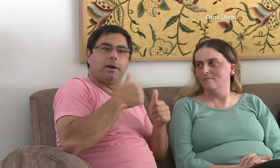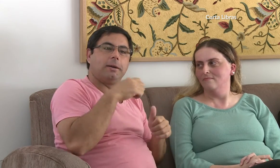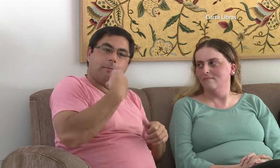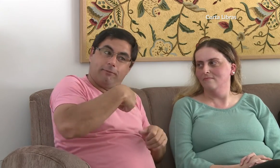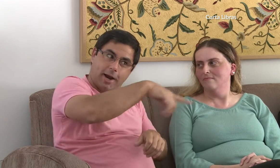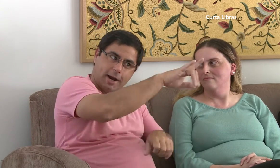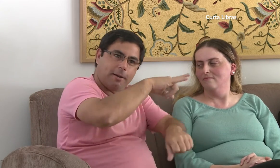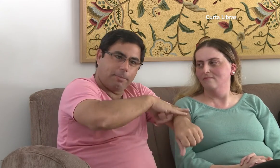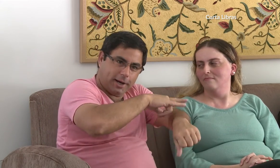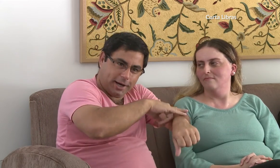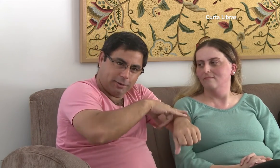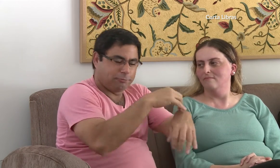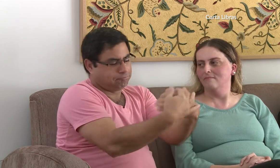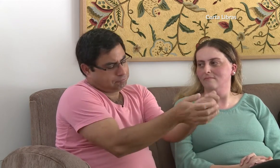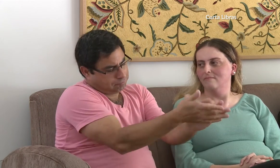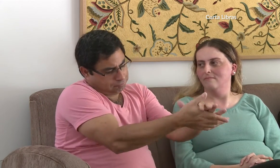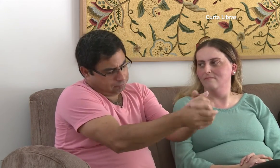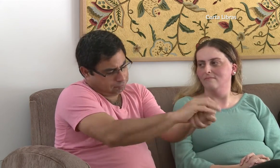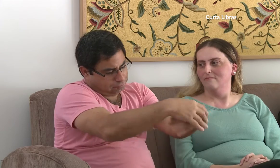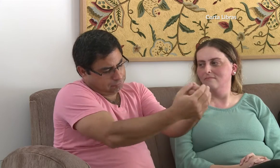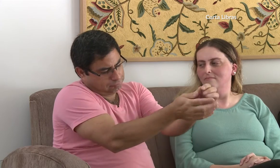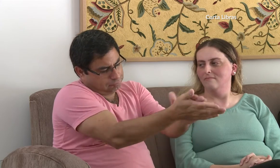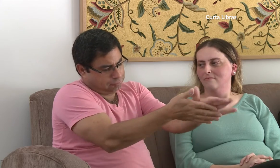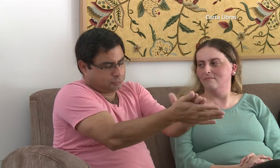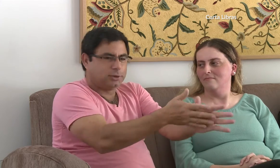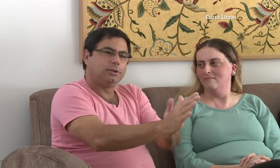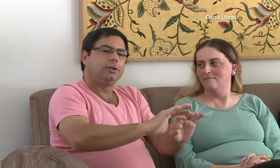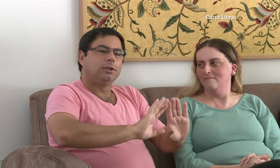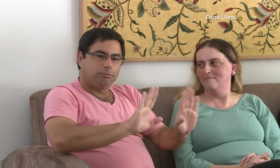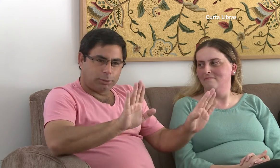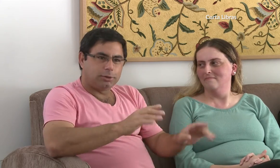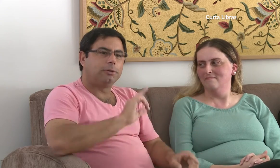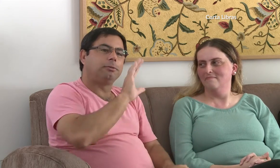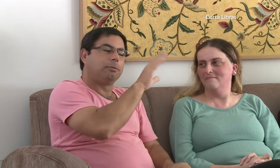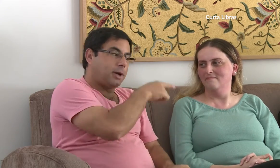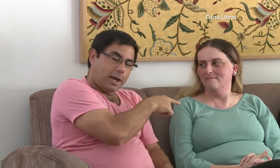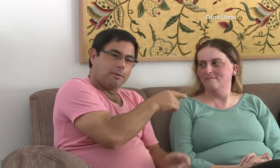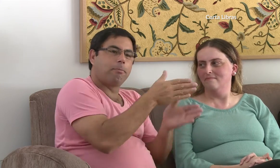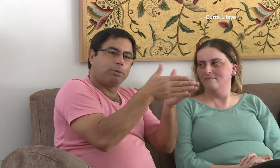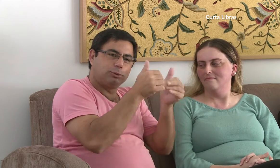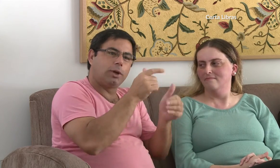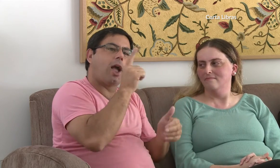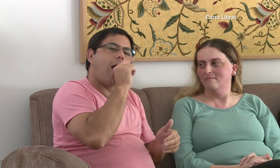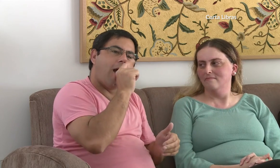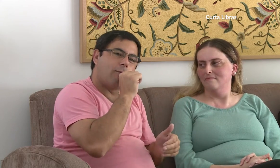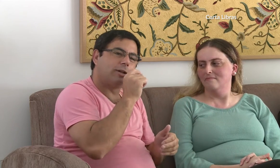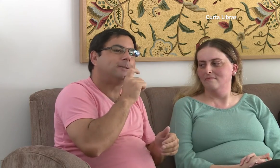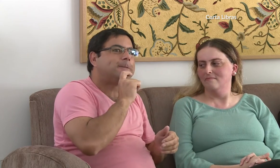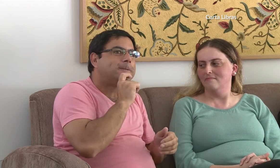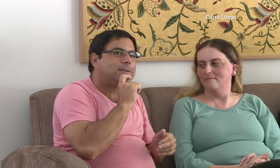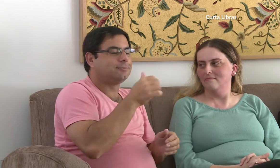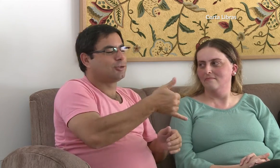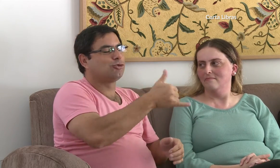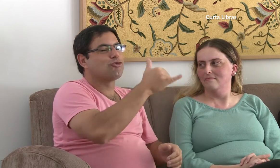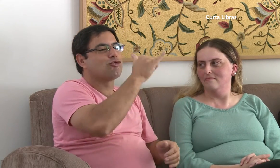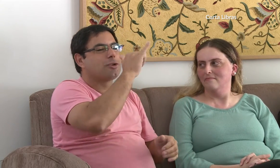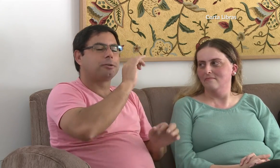Fui até o banheiro, lavei as mãos e depois pedi água gelada. Aí, tomei água e saímos juntos.